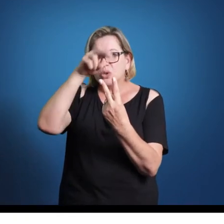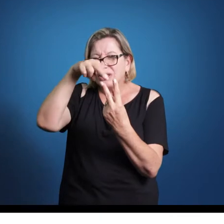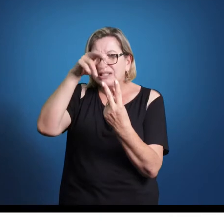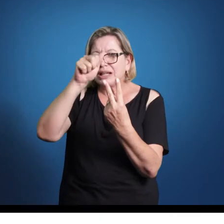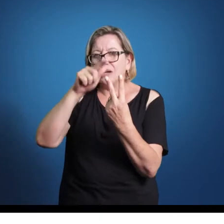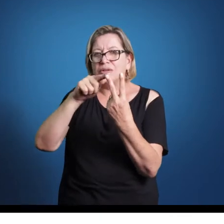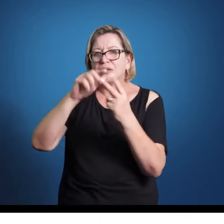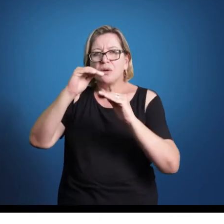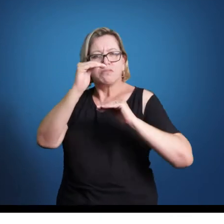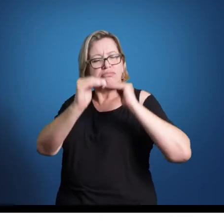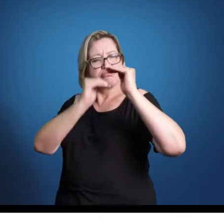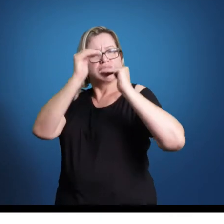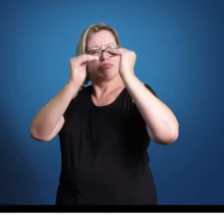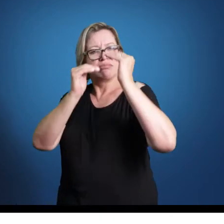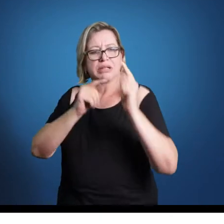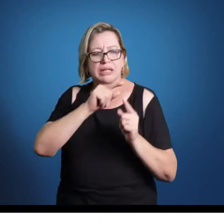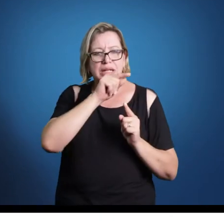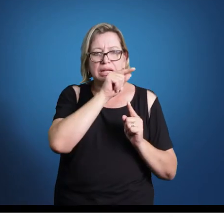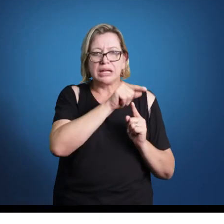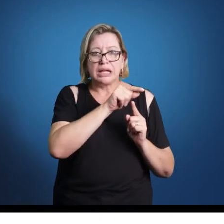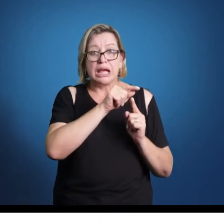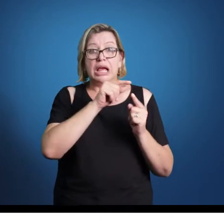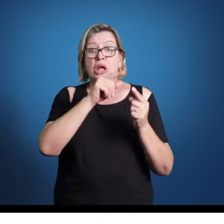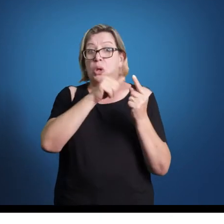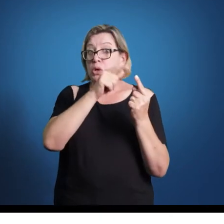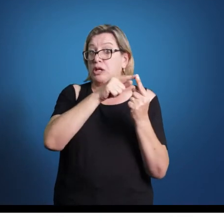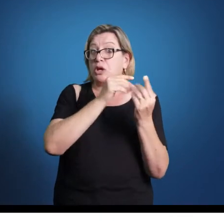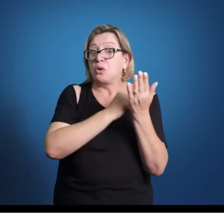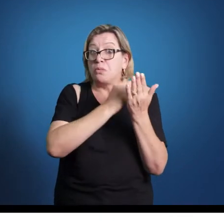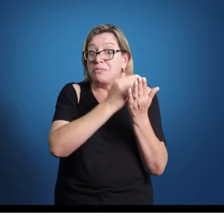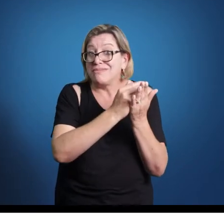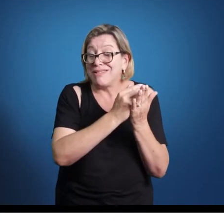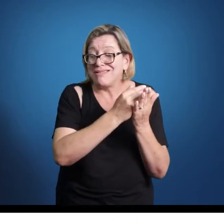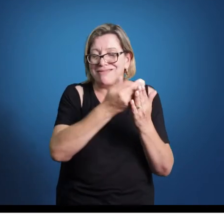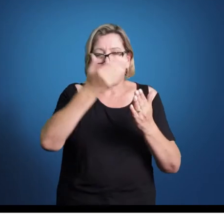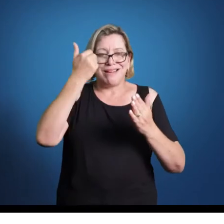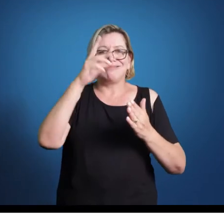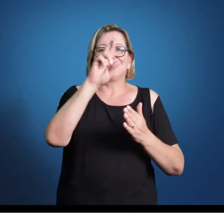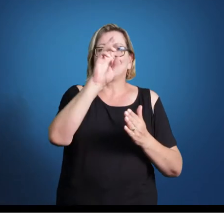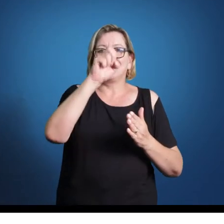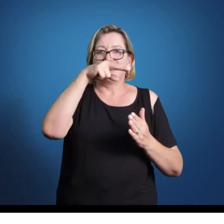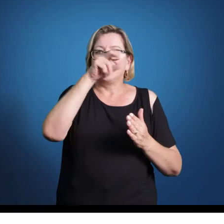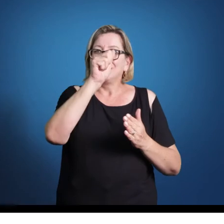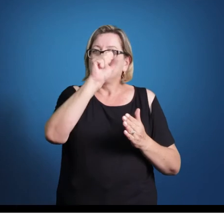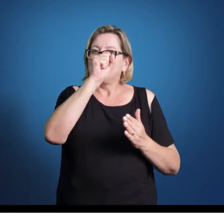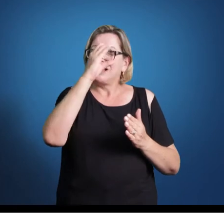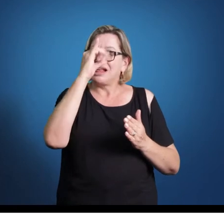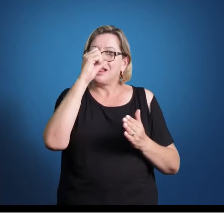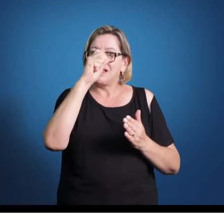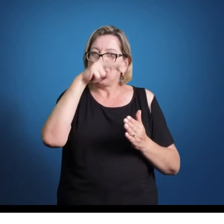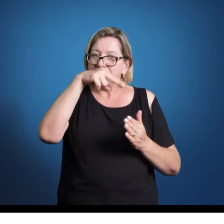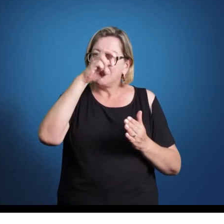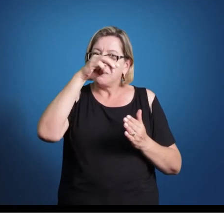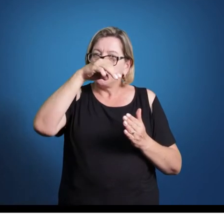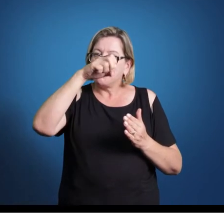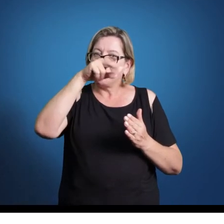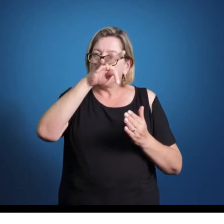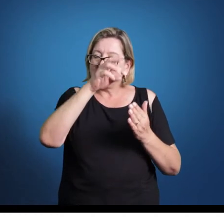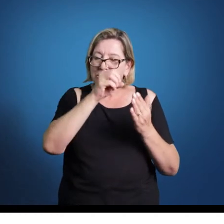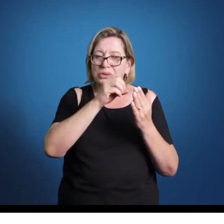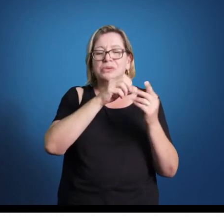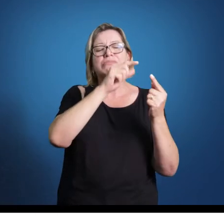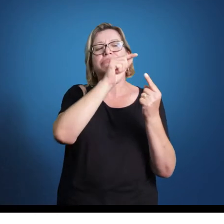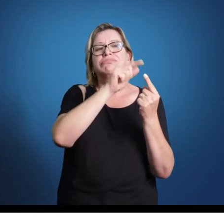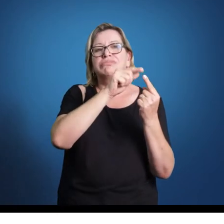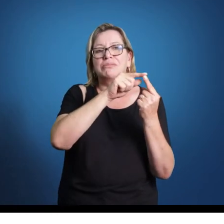teve início incipiente lá no Renascimento, ganhou corpo no barroco e alcança o apogeu no clássico. O desenvolvimento da forma já teve início